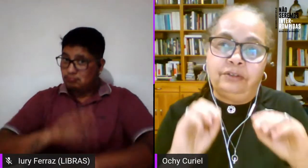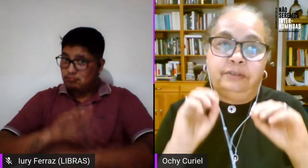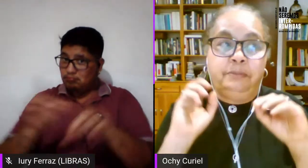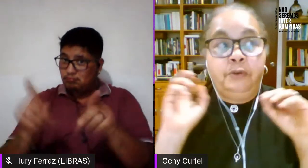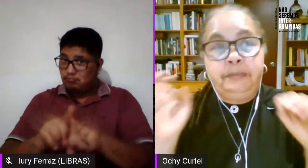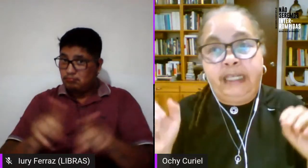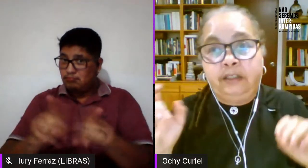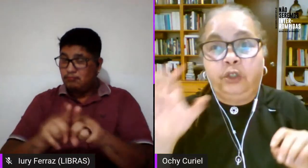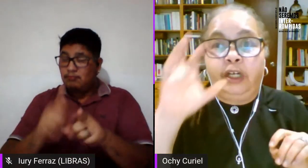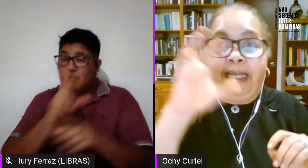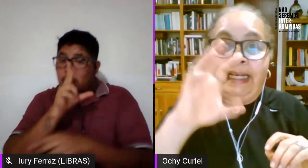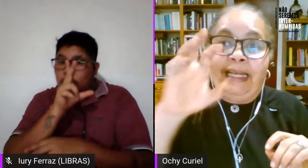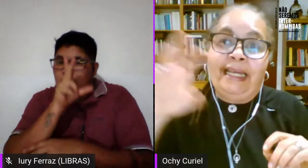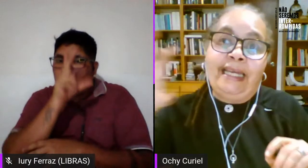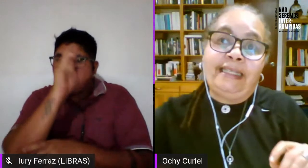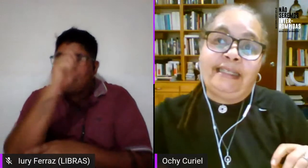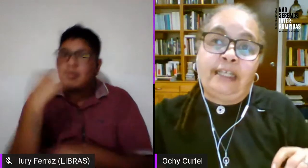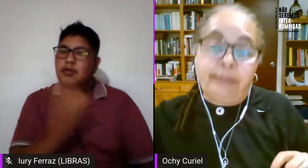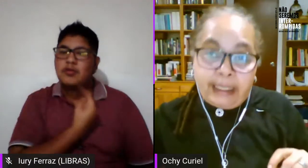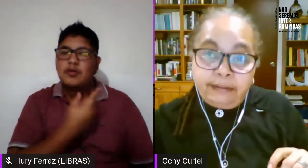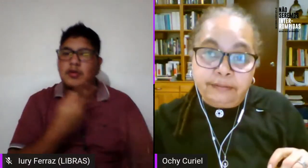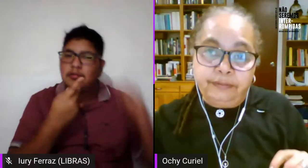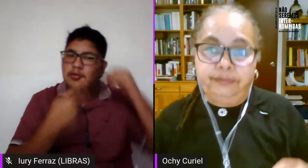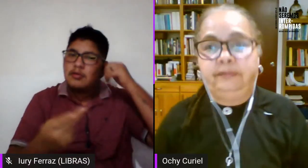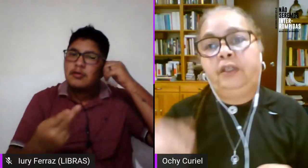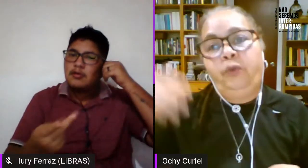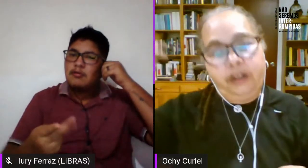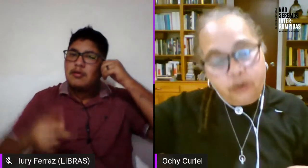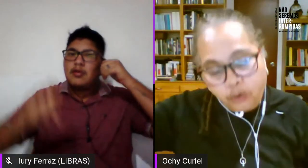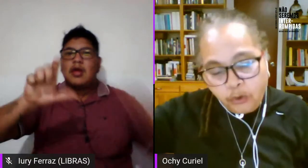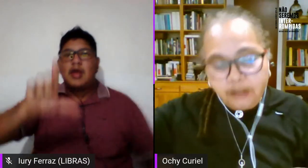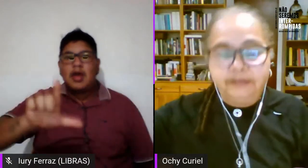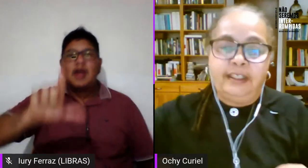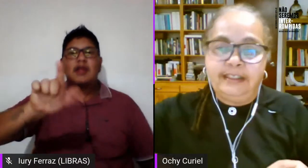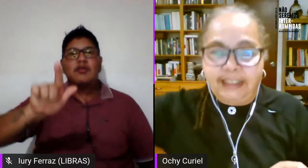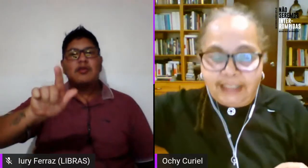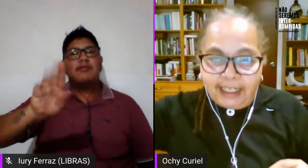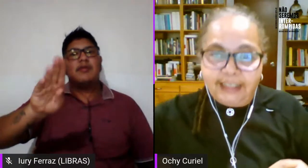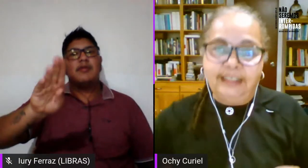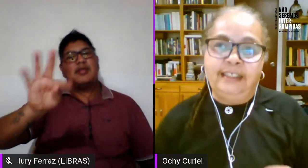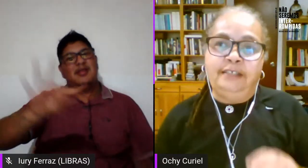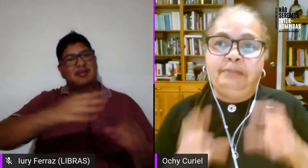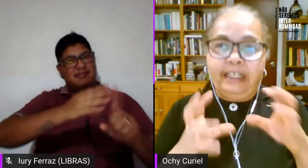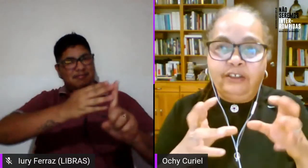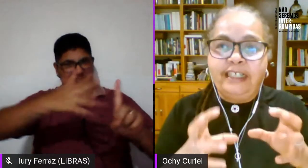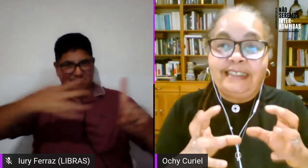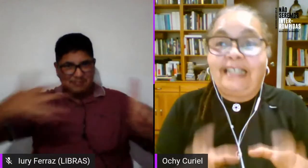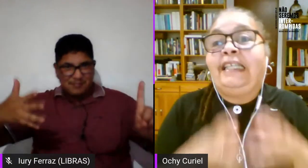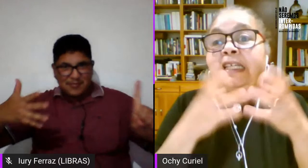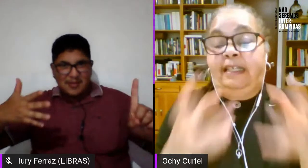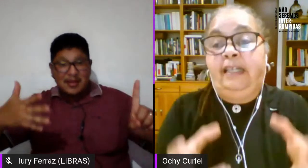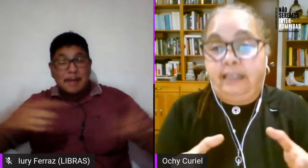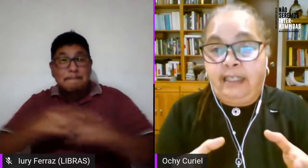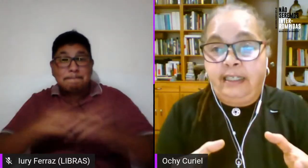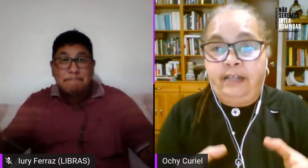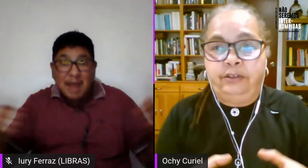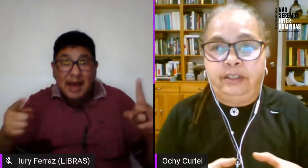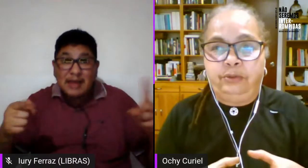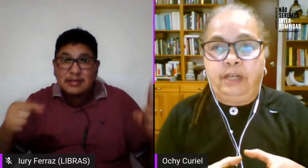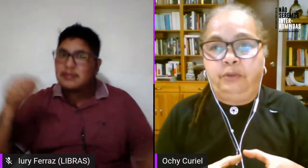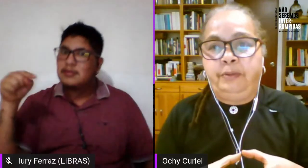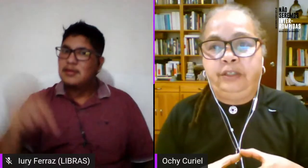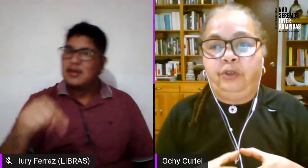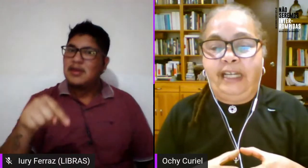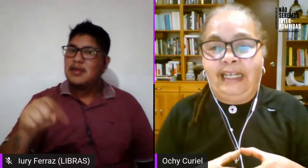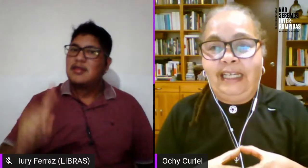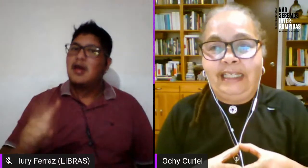llamado movimiento LGTB luego Q etc pero es aquí en esta década